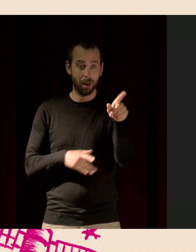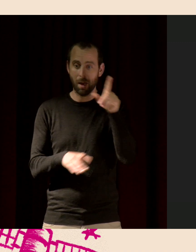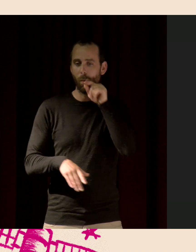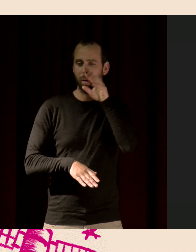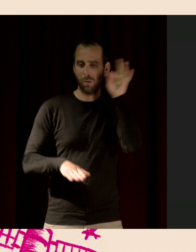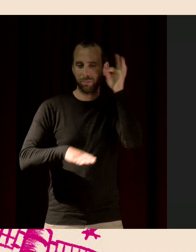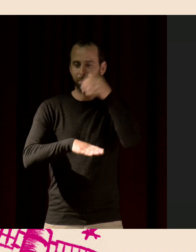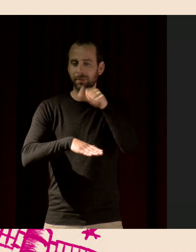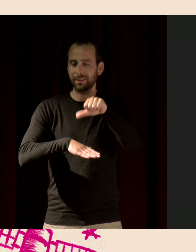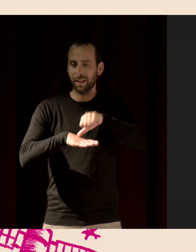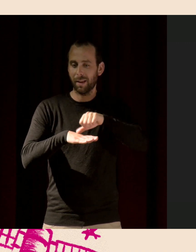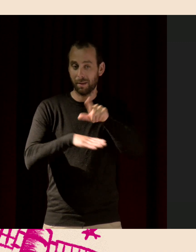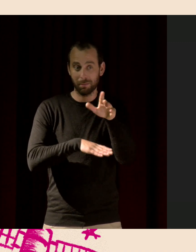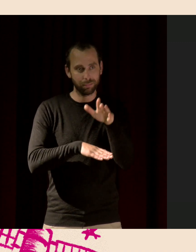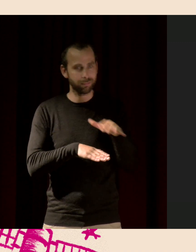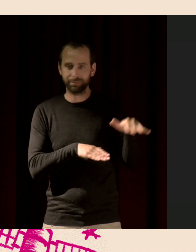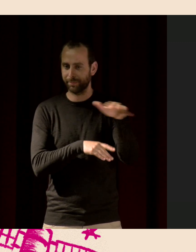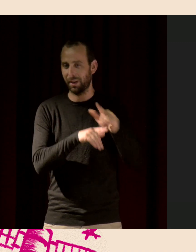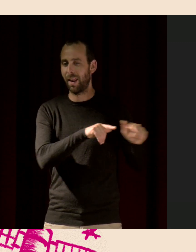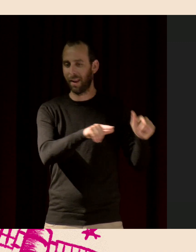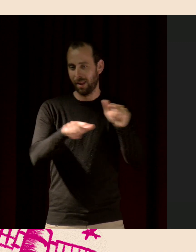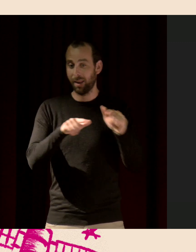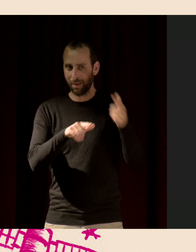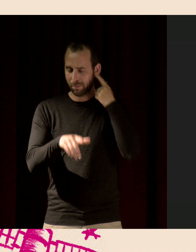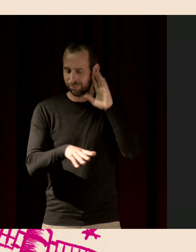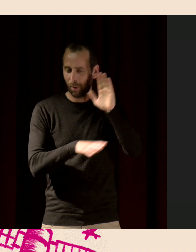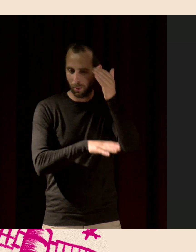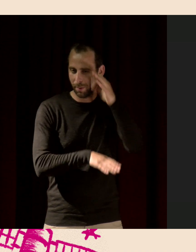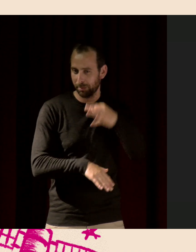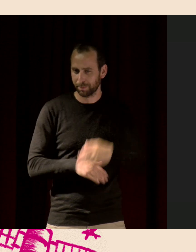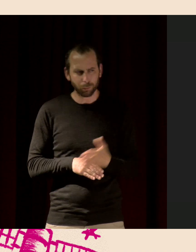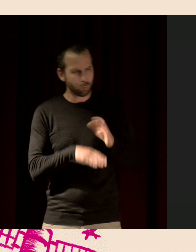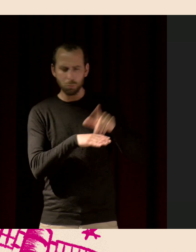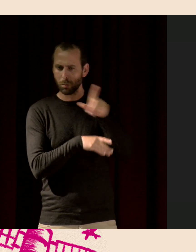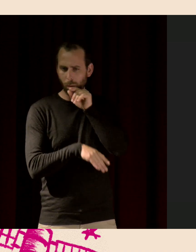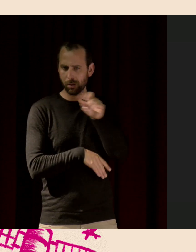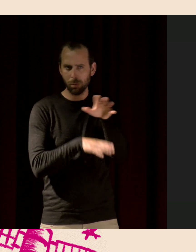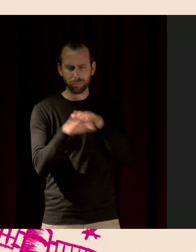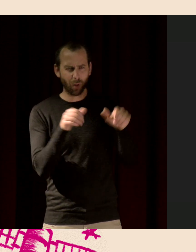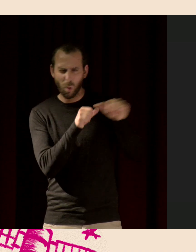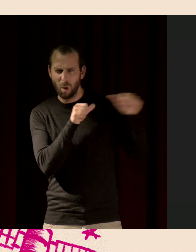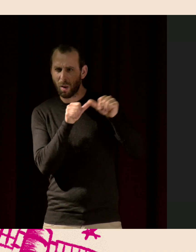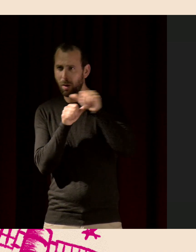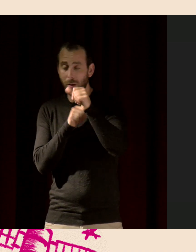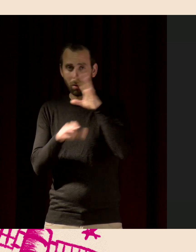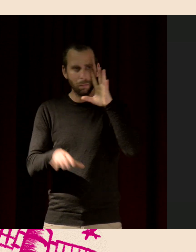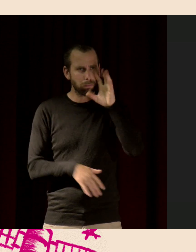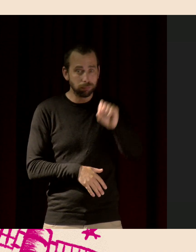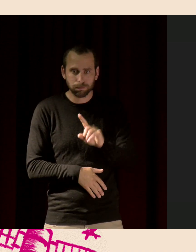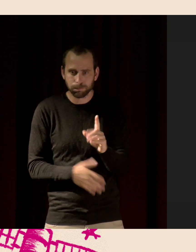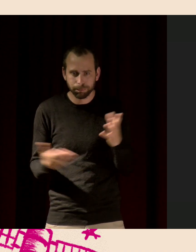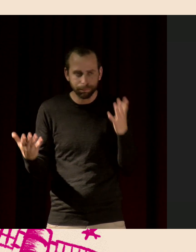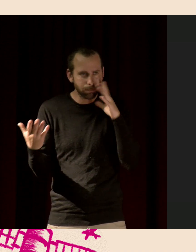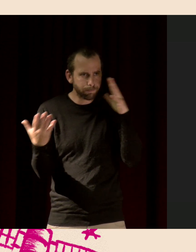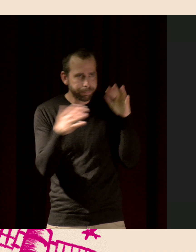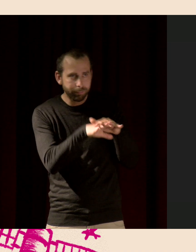Bon, je peux le laisser. Et donc, je ne voyais pas les guépiers. Ils étaient trop loin. Et là, je me suis interrogé et je